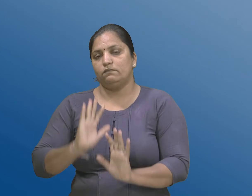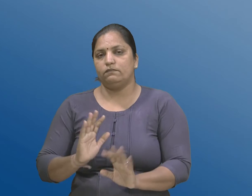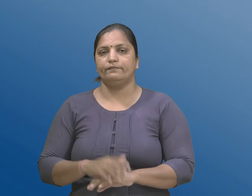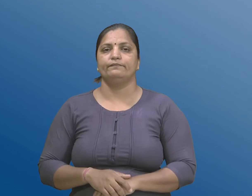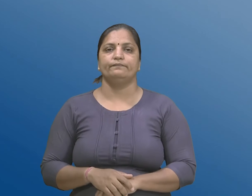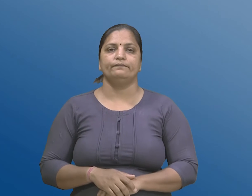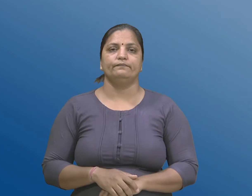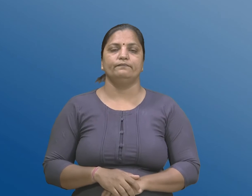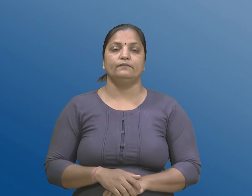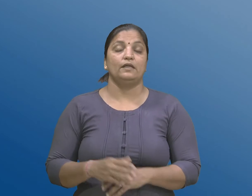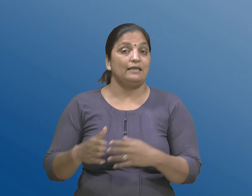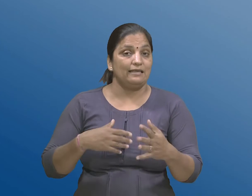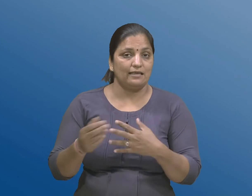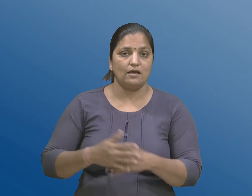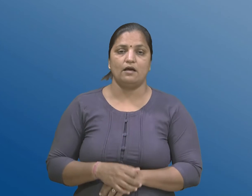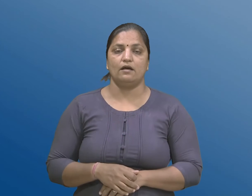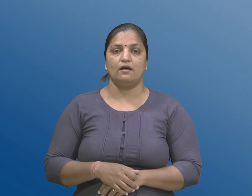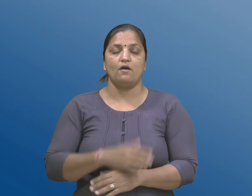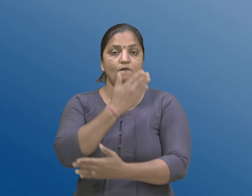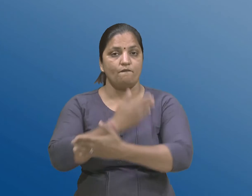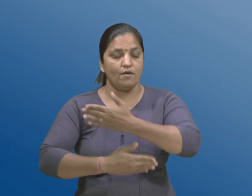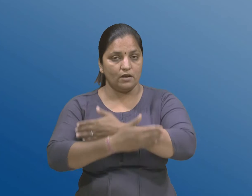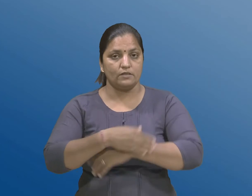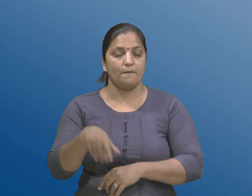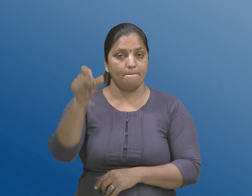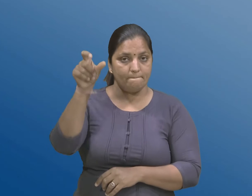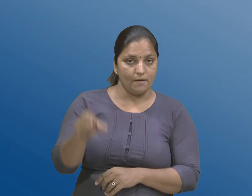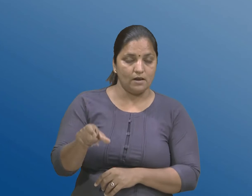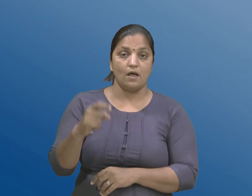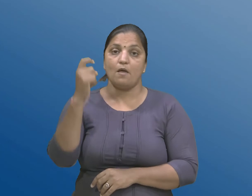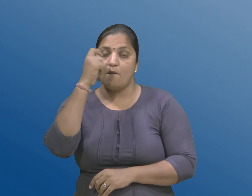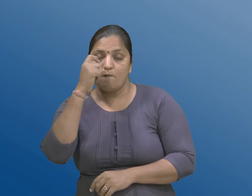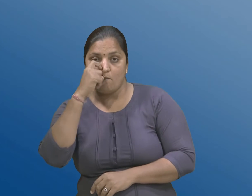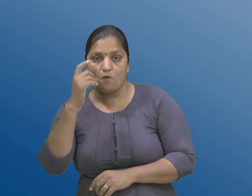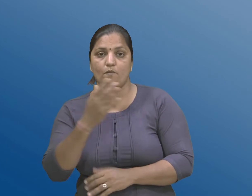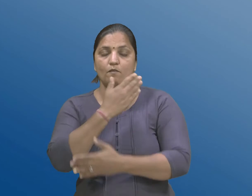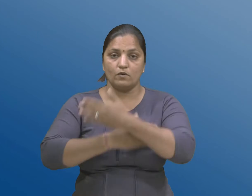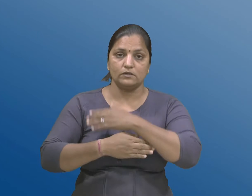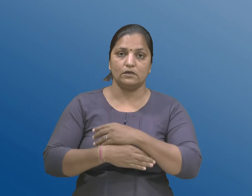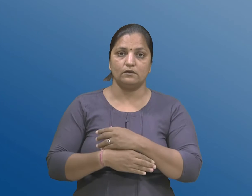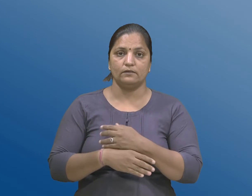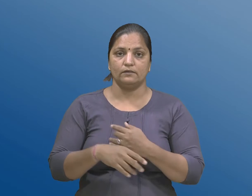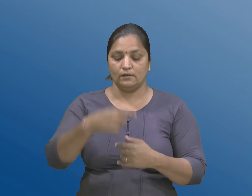अथवा विकलांगता धरावती महिलानी शालिनता पर अत्याचार करें